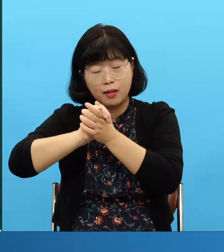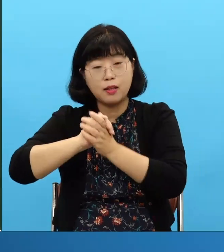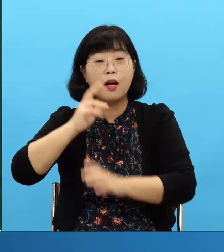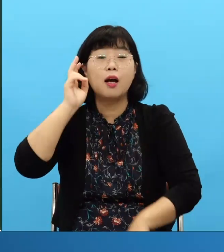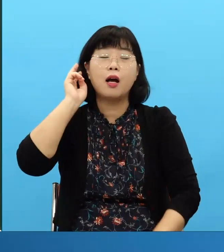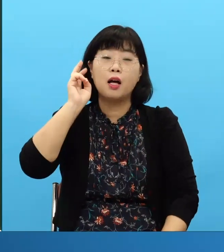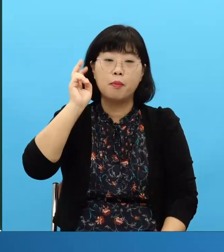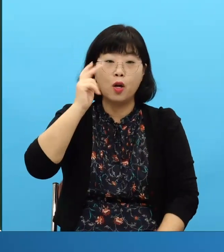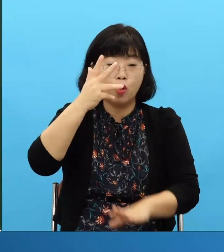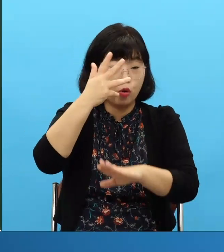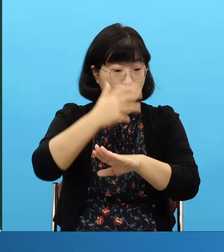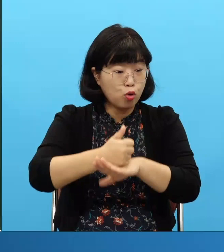¿Qué es lo que tomó lugar?